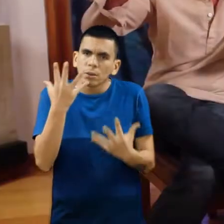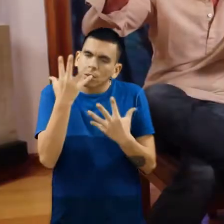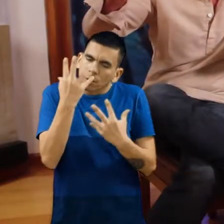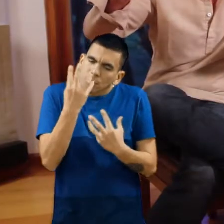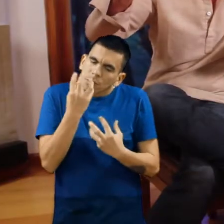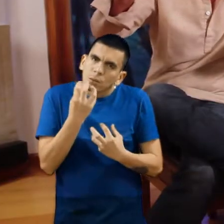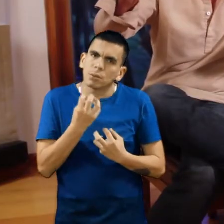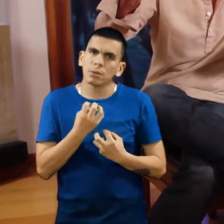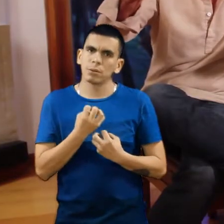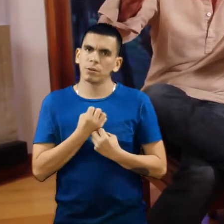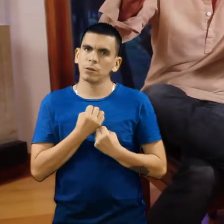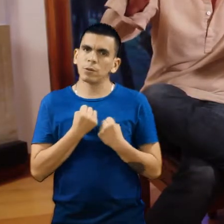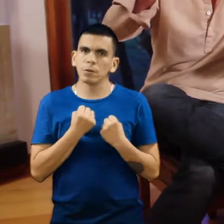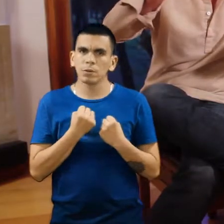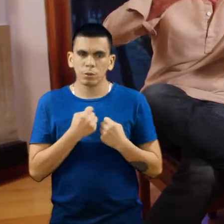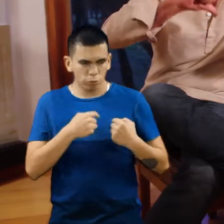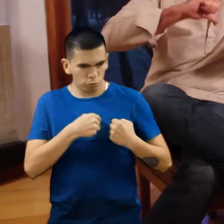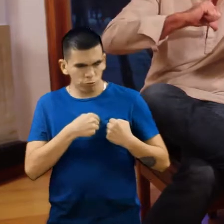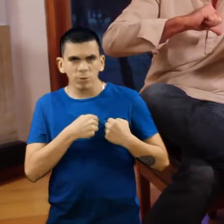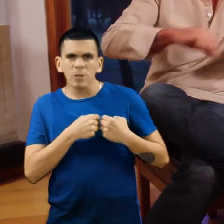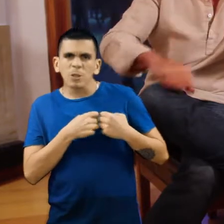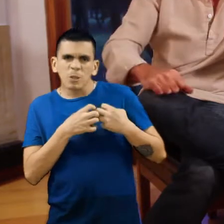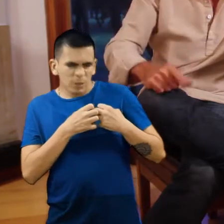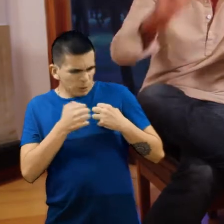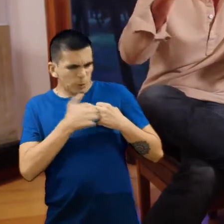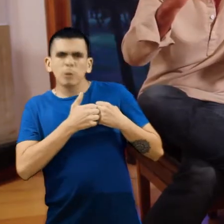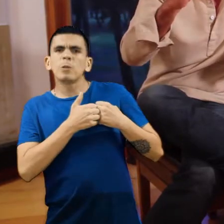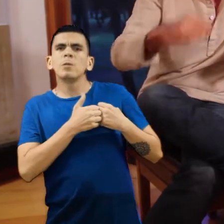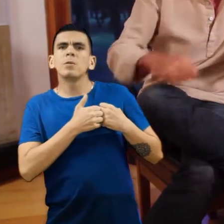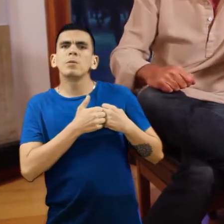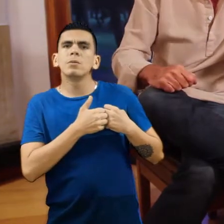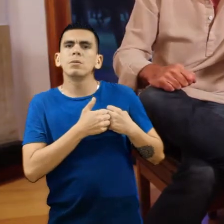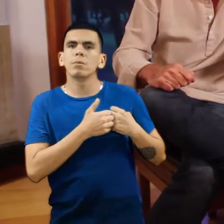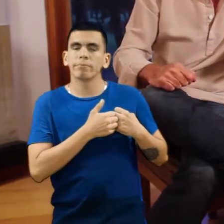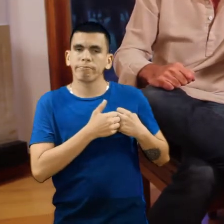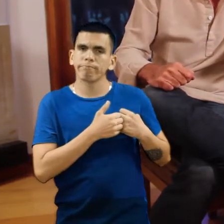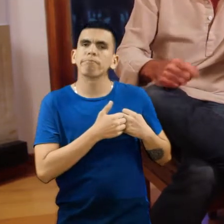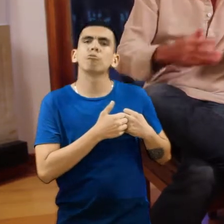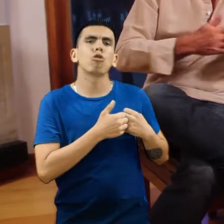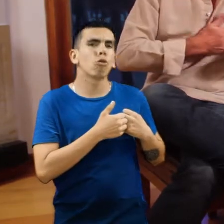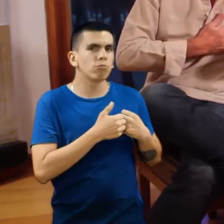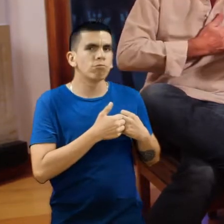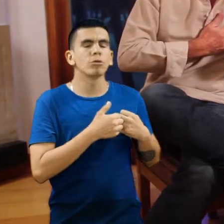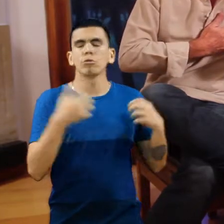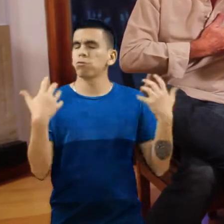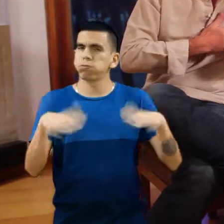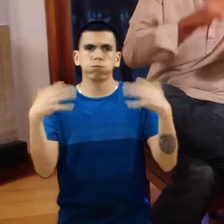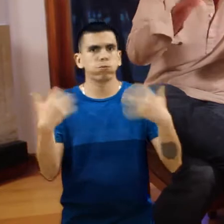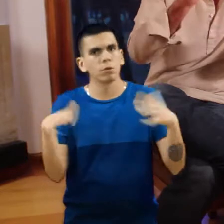tensión y depresión en tu sistema nervioso central, en tu cuerpo y en tu corazón, que es lo más